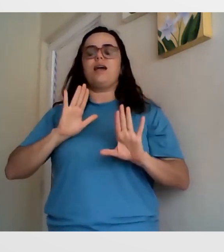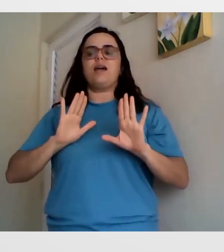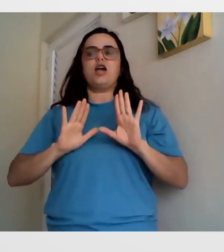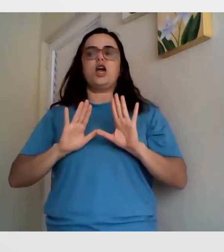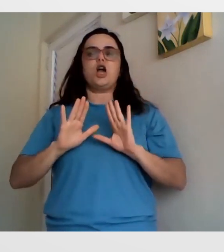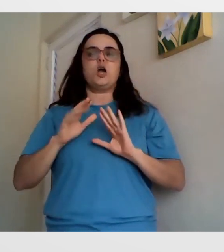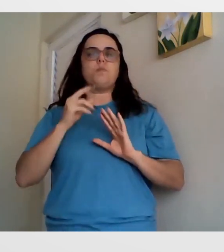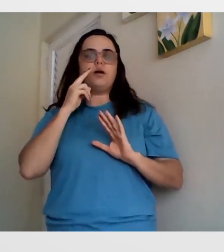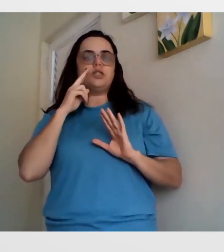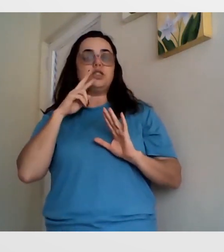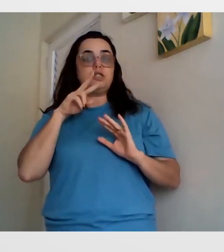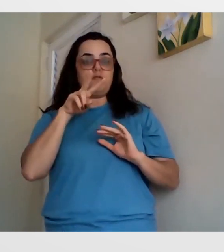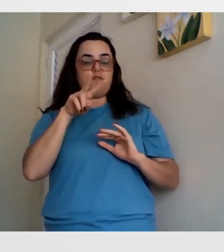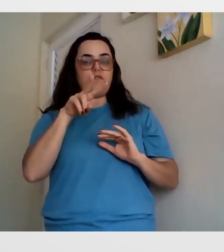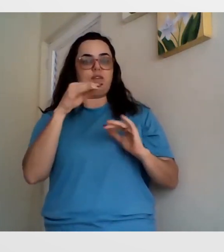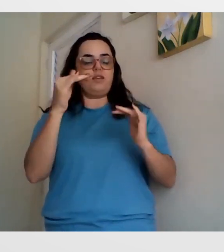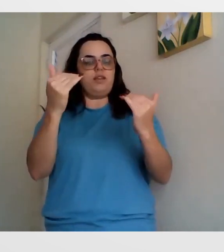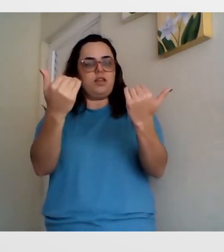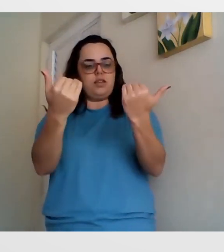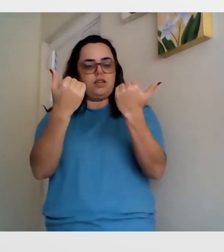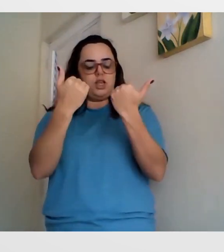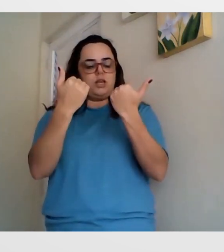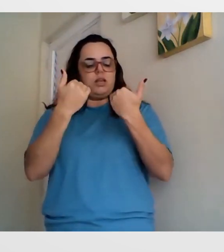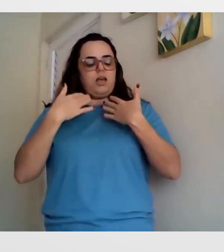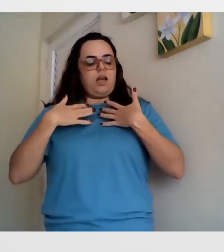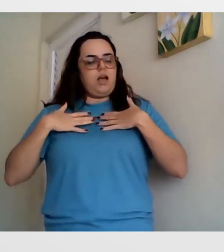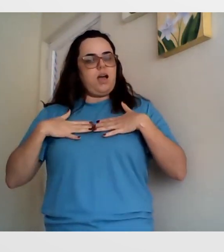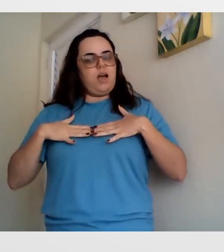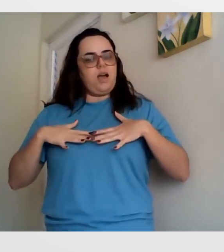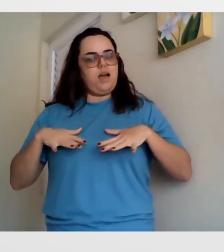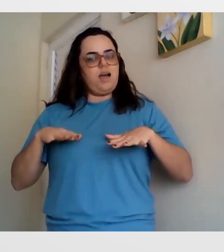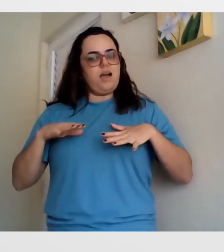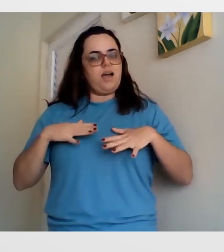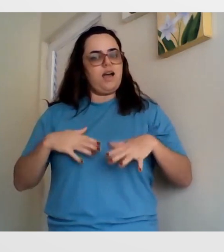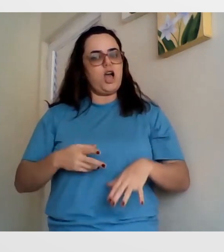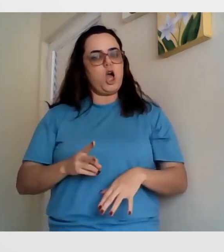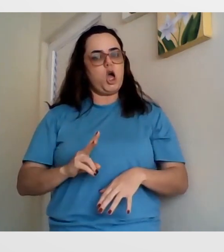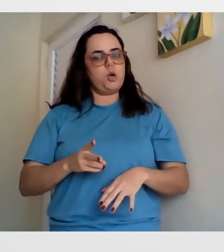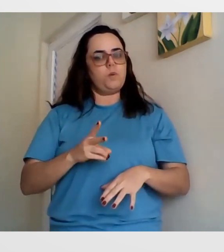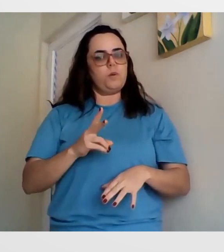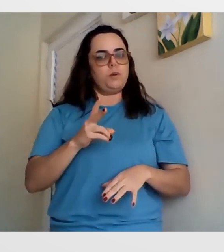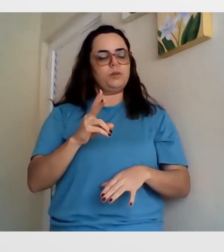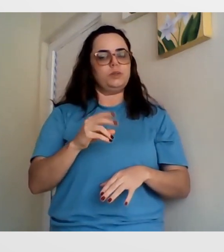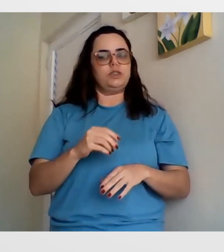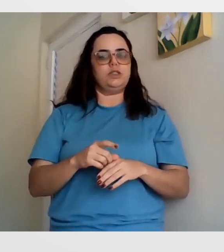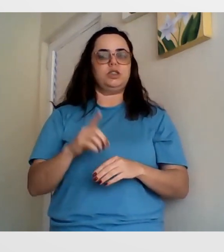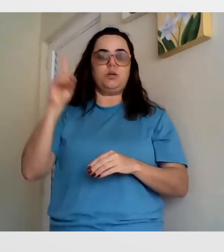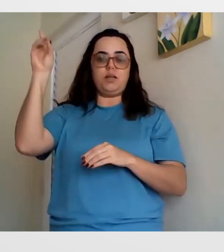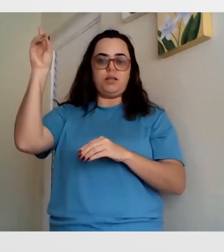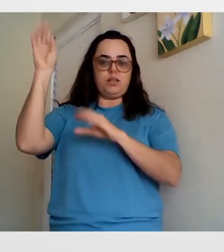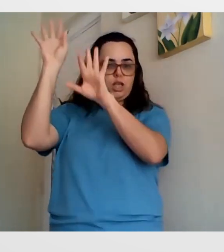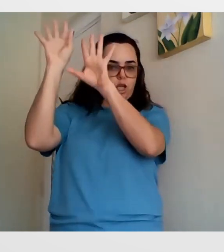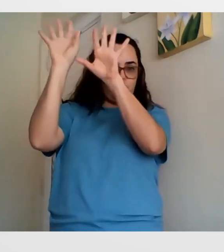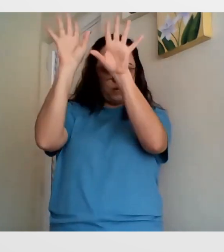hoje vocês veem que eu estou calmo para sinalizar. Que eu consigo ter leveza na minha sinalização.